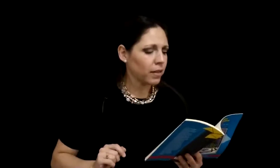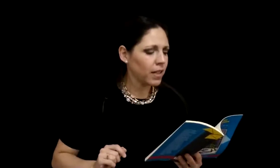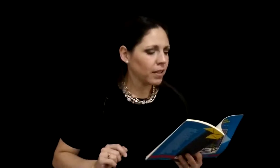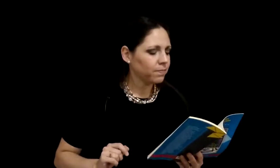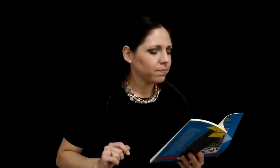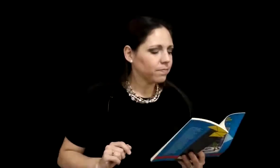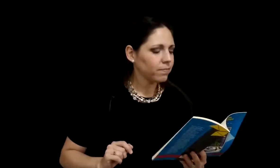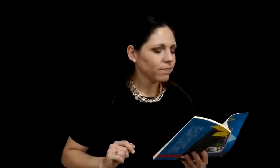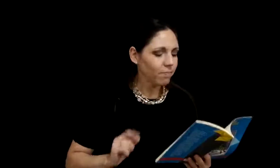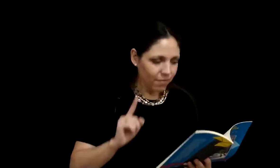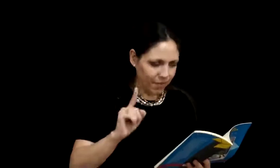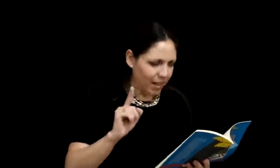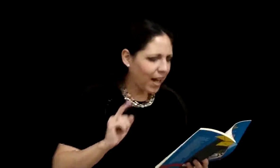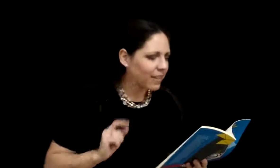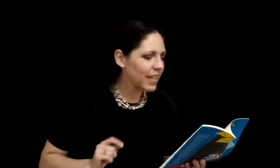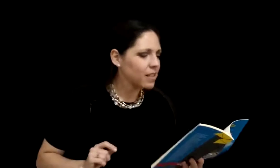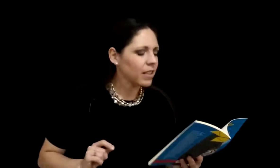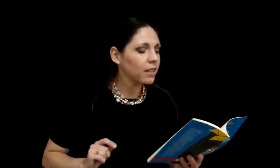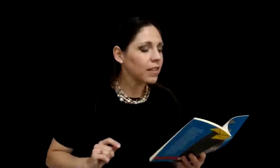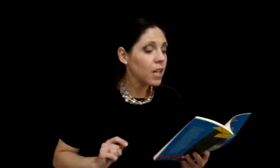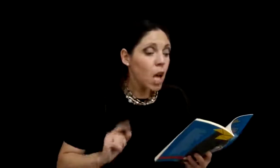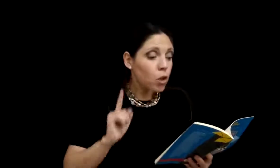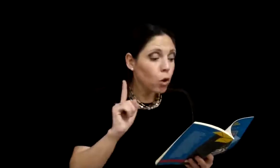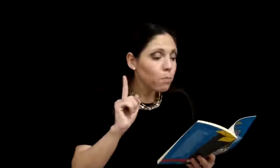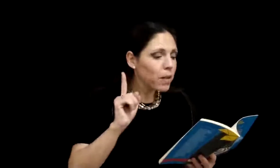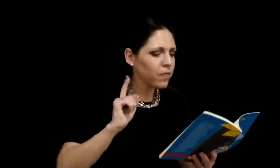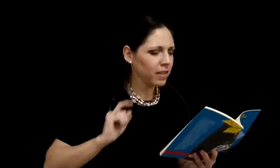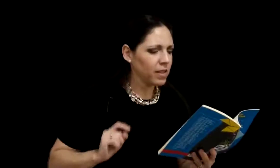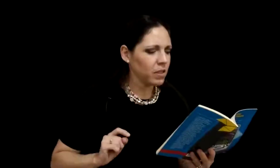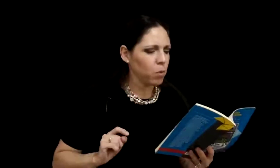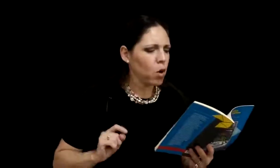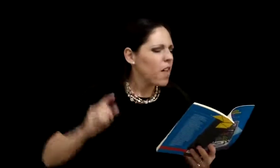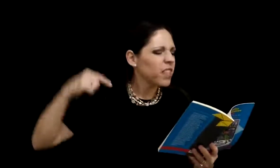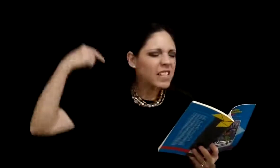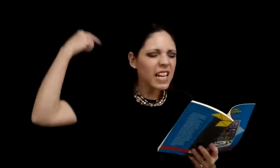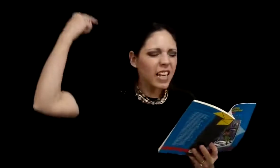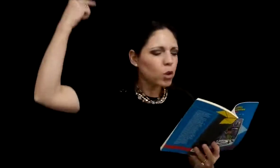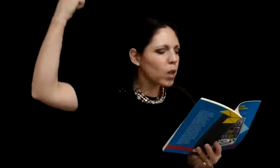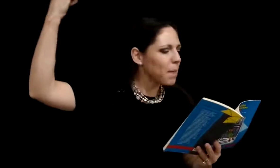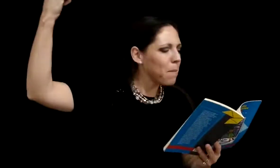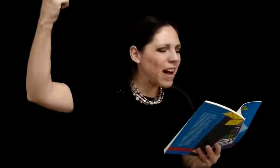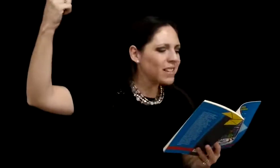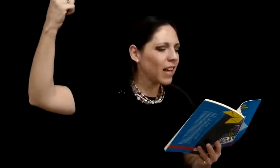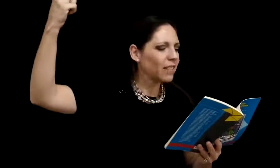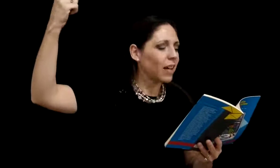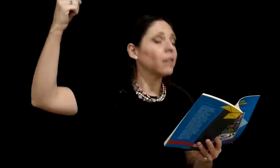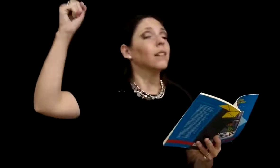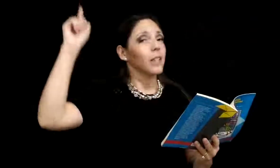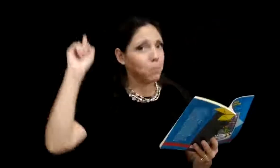partida. Al día siguiente, don perfectísimo, desde la torre más alta y